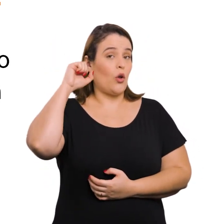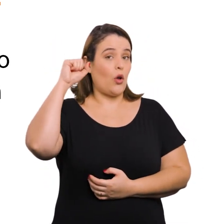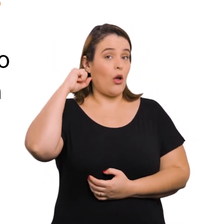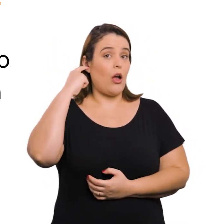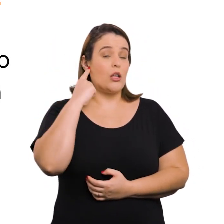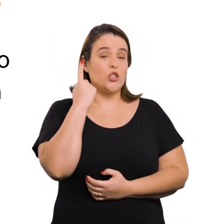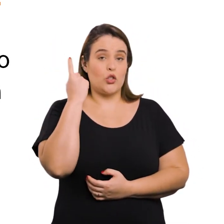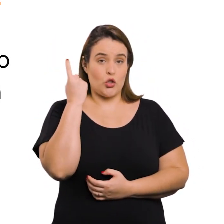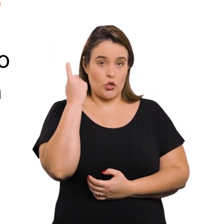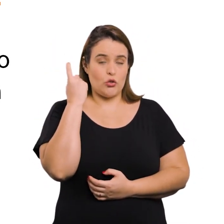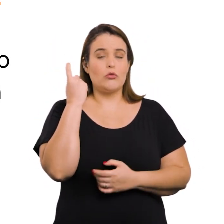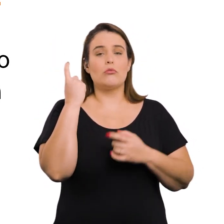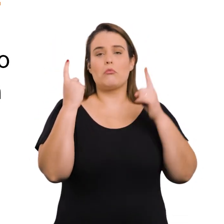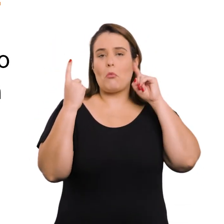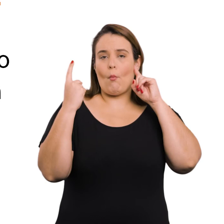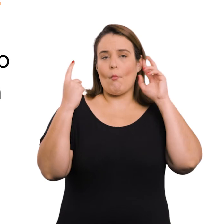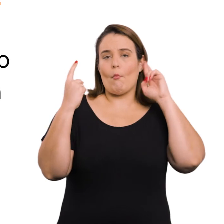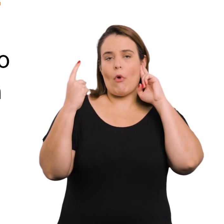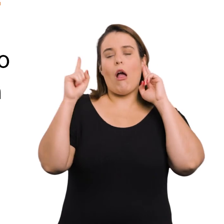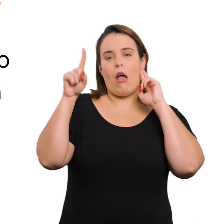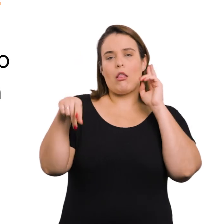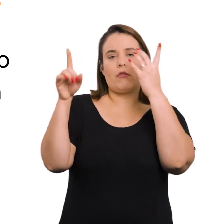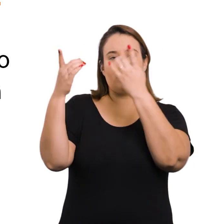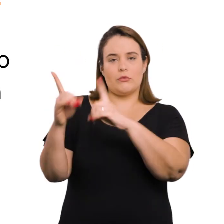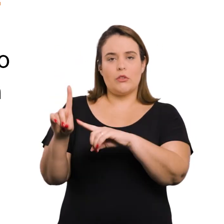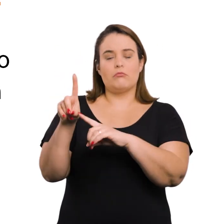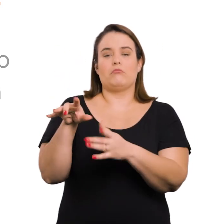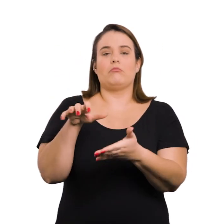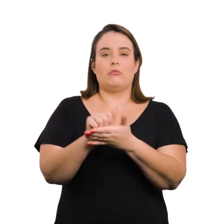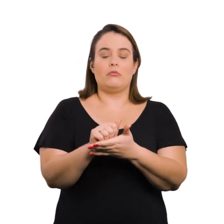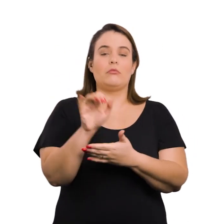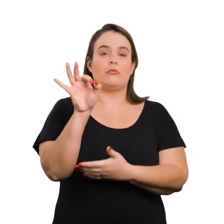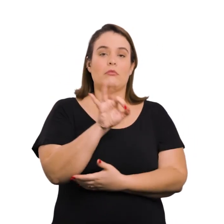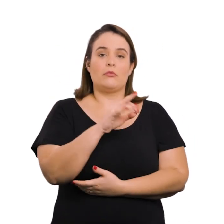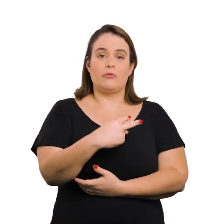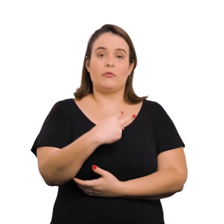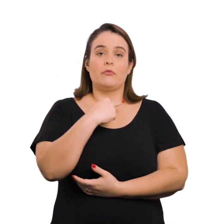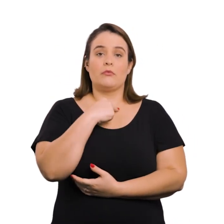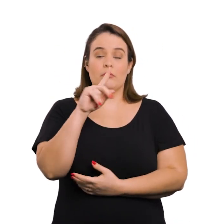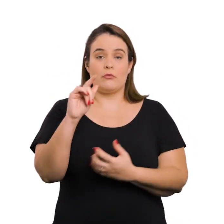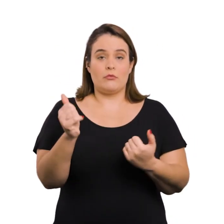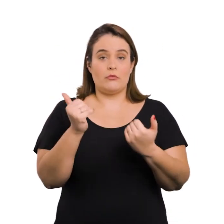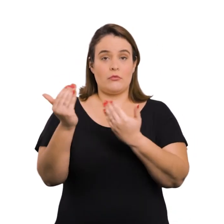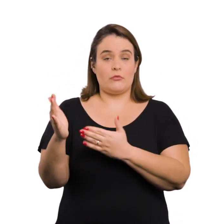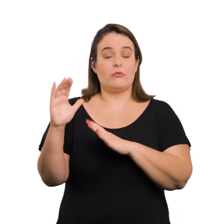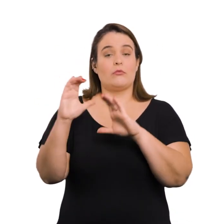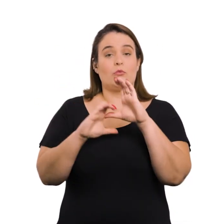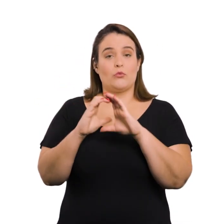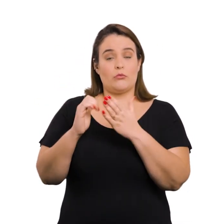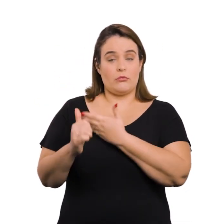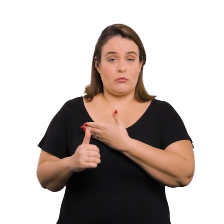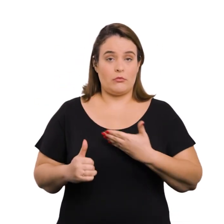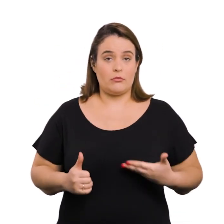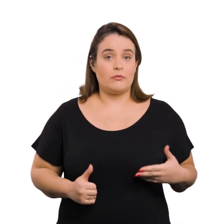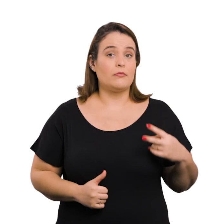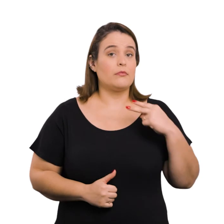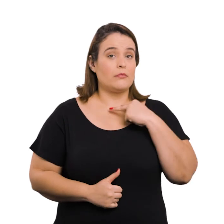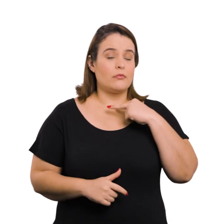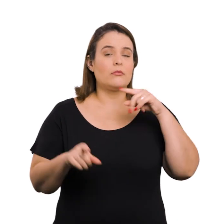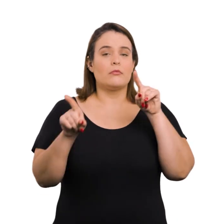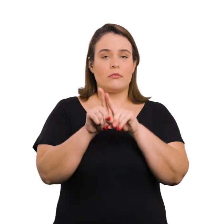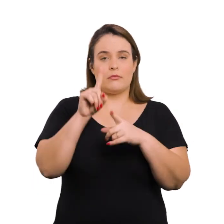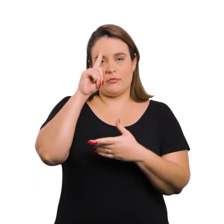unilateral, pessoa com deficiência, para fins de ingresso na reserva percentual de vagas para o provimento de cargos e empregos